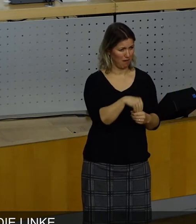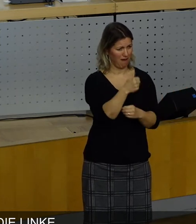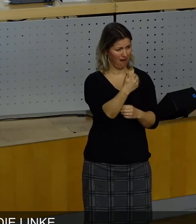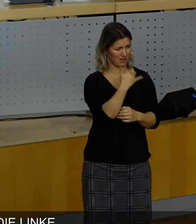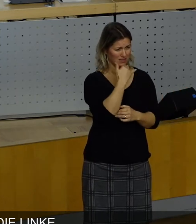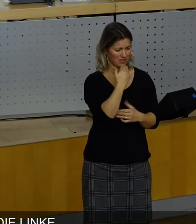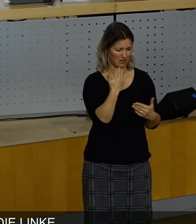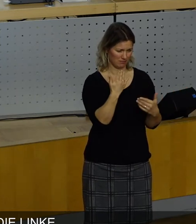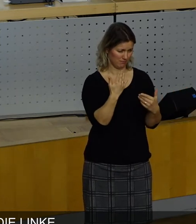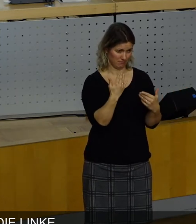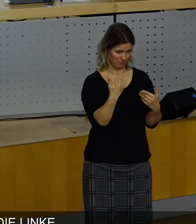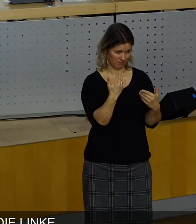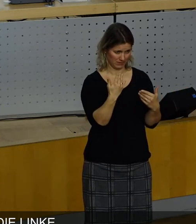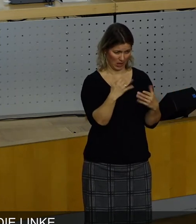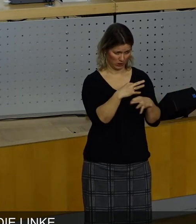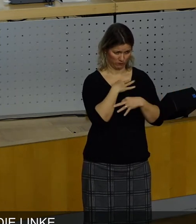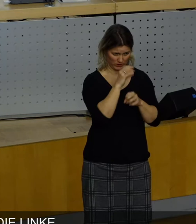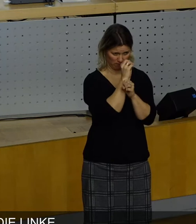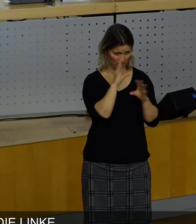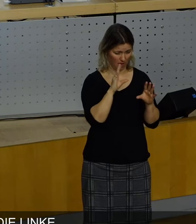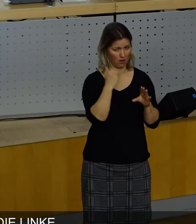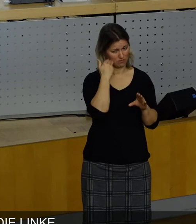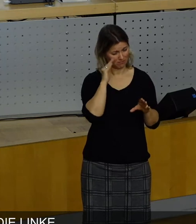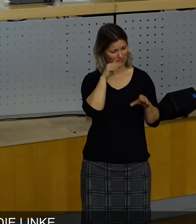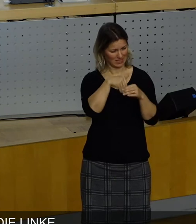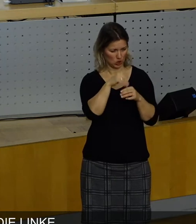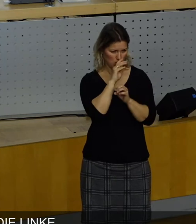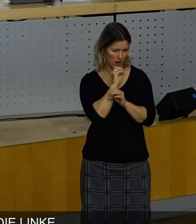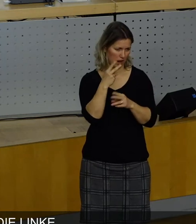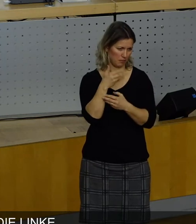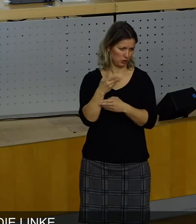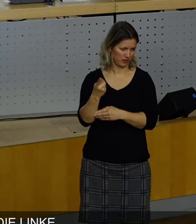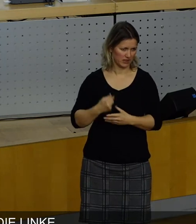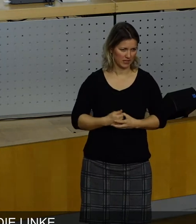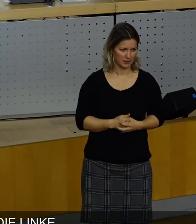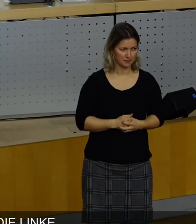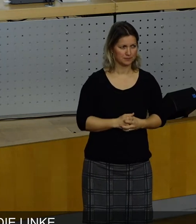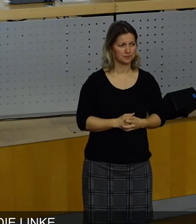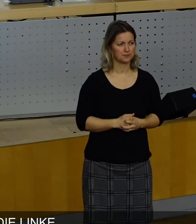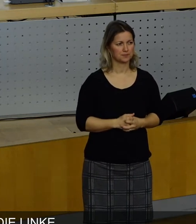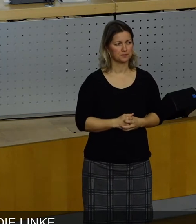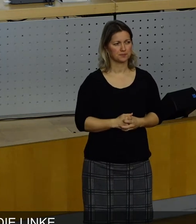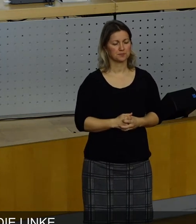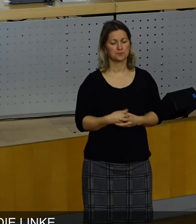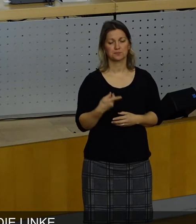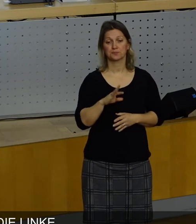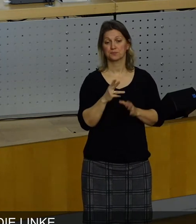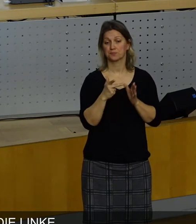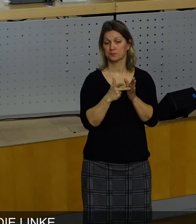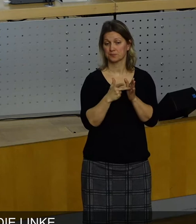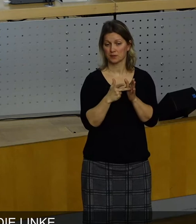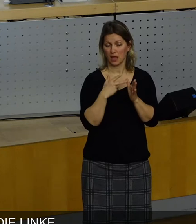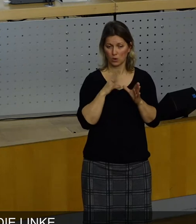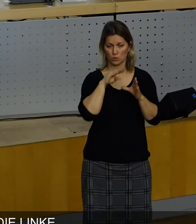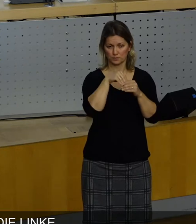bringen sollen, das erschließt sich nicht. Vielleicht überprüfen Sie diese nochmal selbstkritisch. Meine Damen und Herren, zum Dritten möchte ich darauf